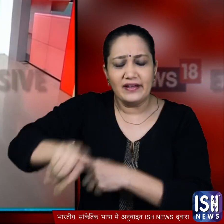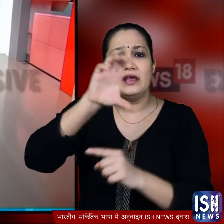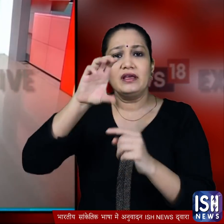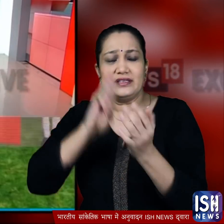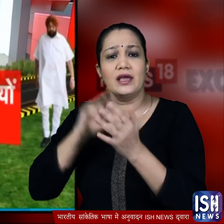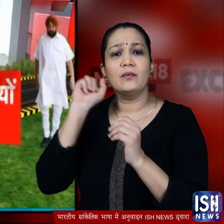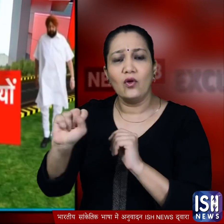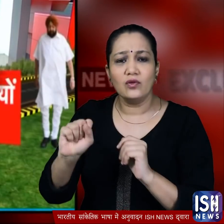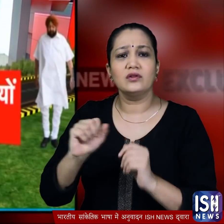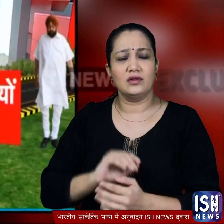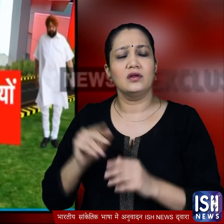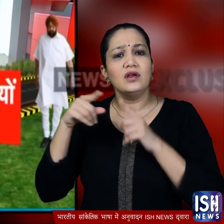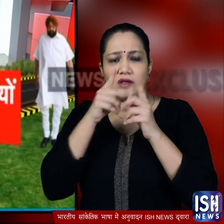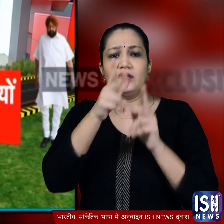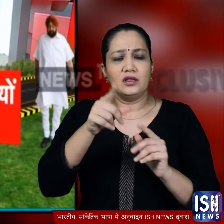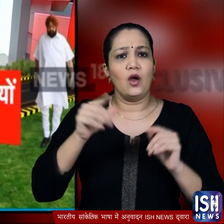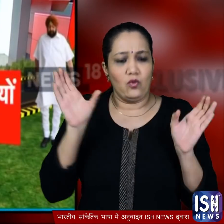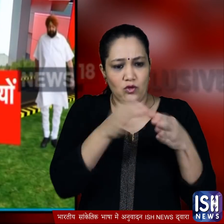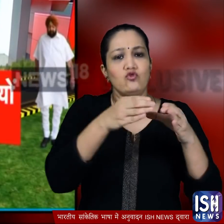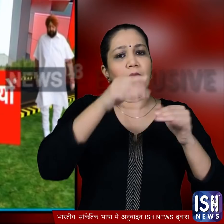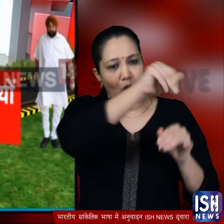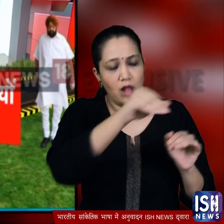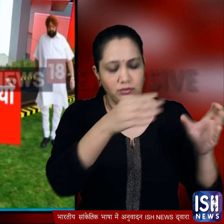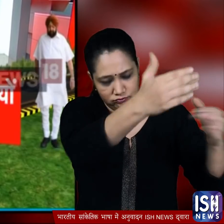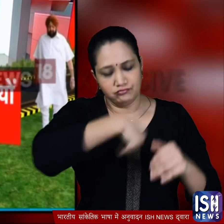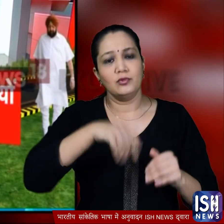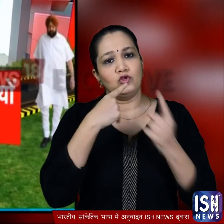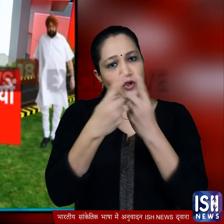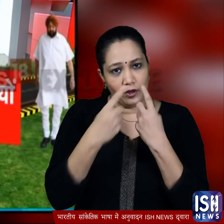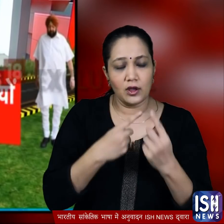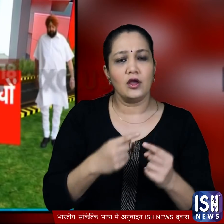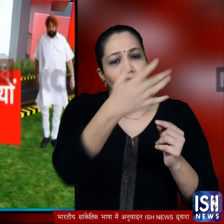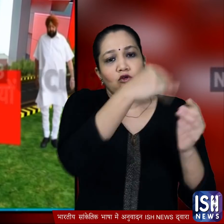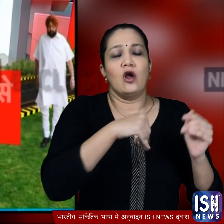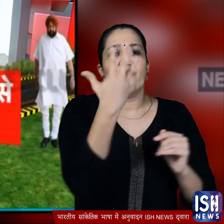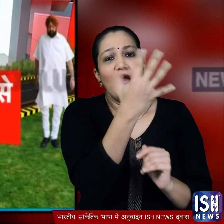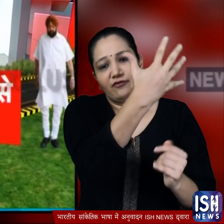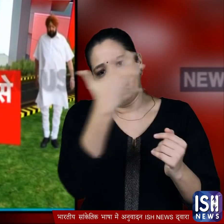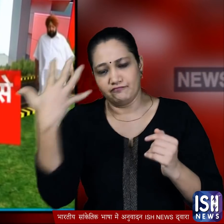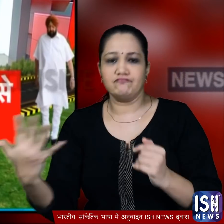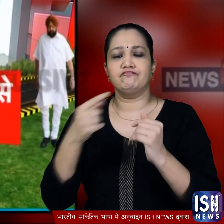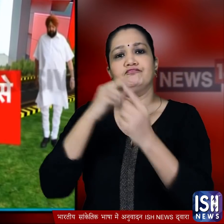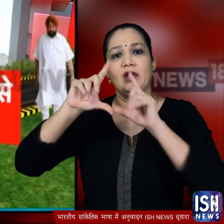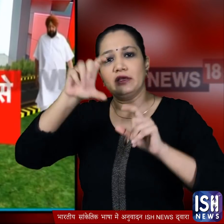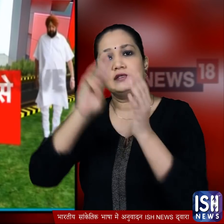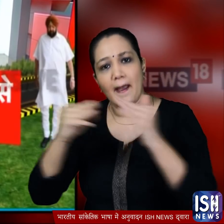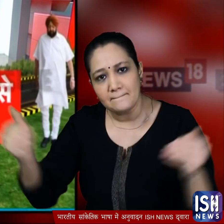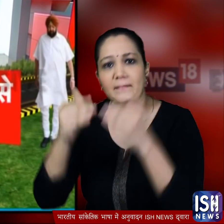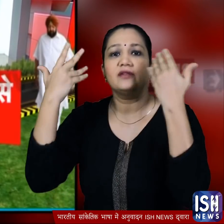मंतरी कैप्टेन अमिंदर सिंग ने इन खिलाडियों के एक दल को बाचीत के लिए बुलावा भेजा और उनके बुलावे पर पांच खिलाडियों का दल मुख्य मंतरी से मिलने गया